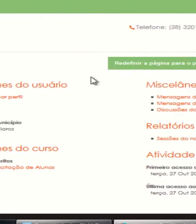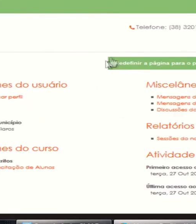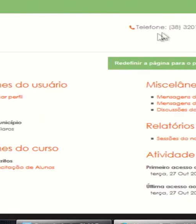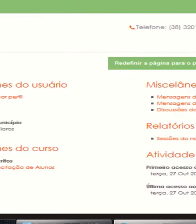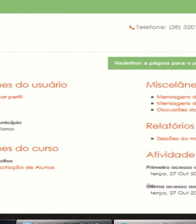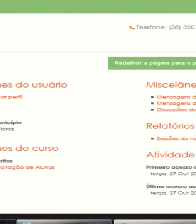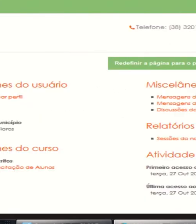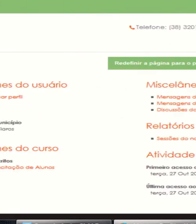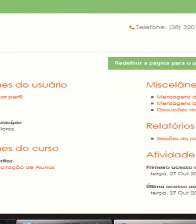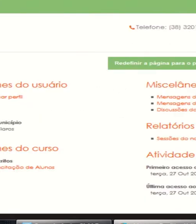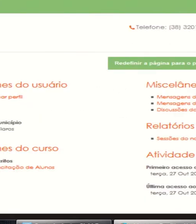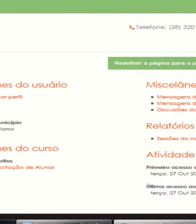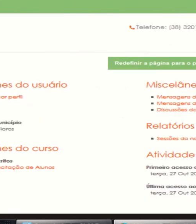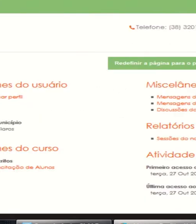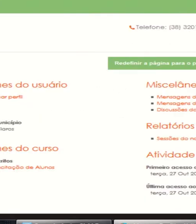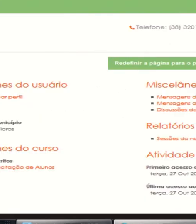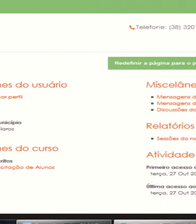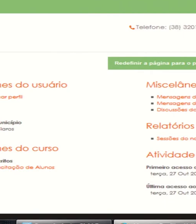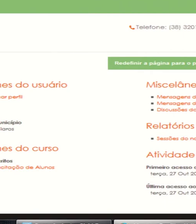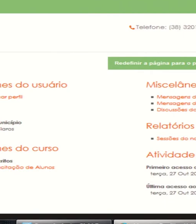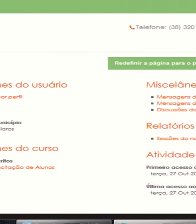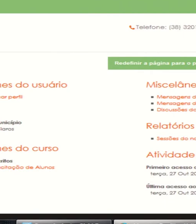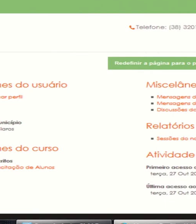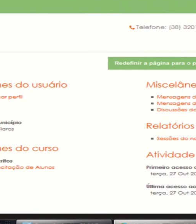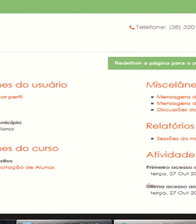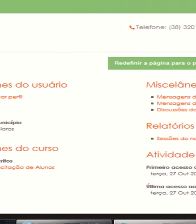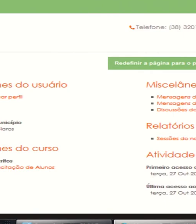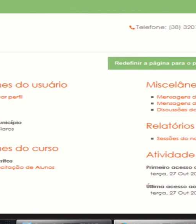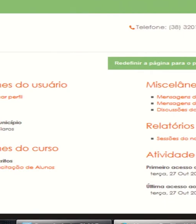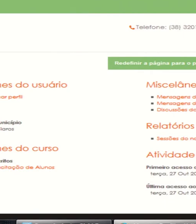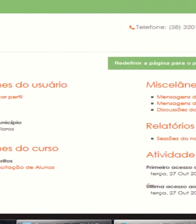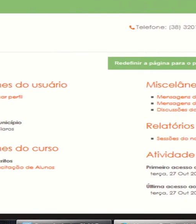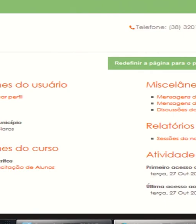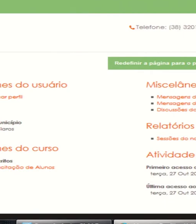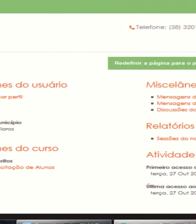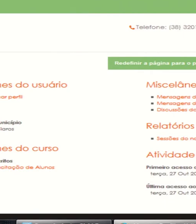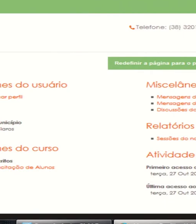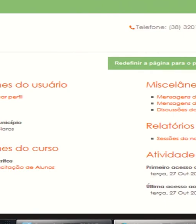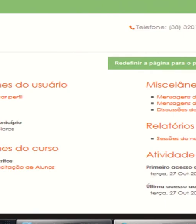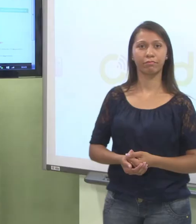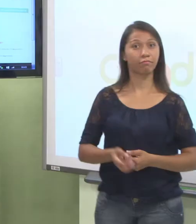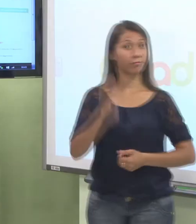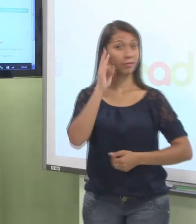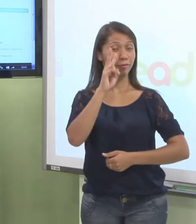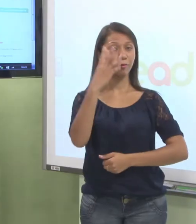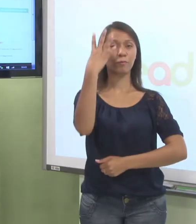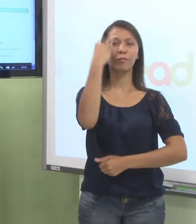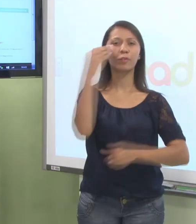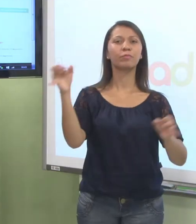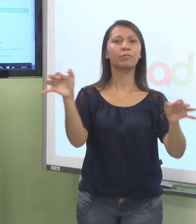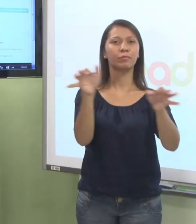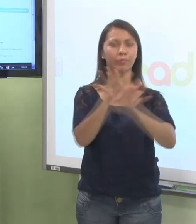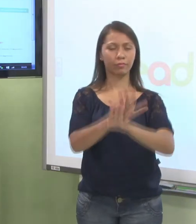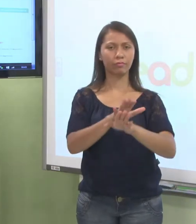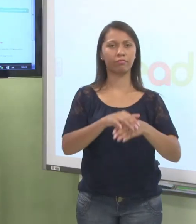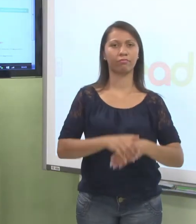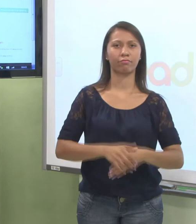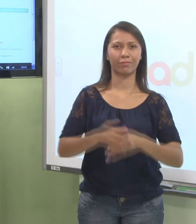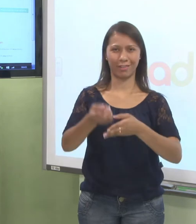Está prontinho. Olha aqui a minha foto. Já está aqui no meu perfil, beleza? Vamos voltar aqui para aquela página inicial que eu tinha mostrado no